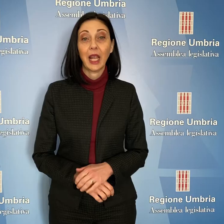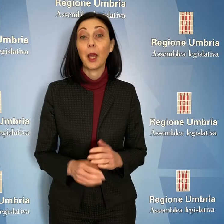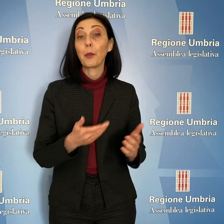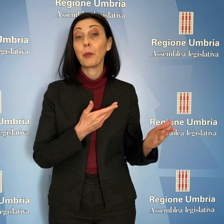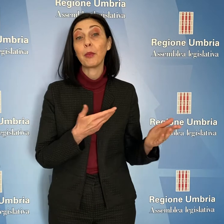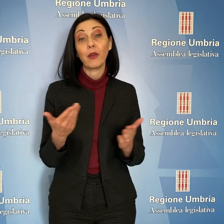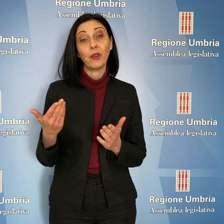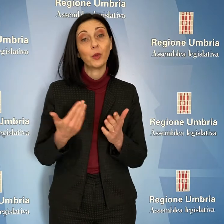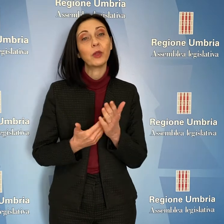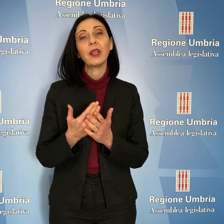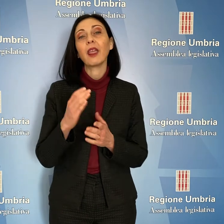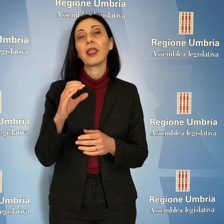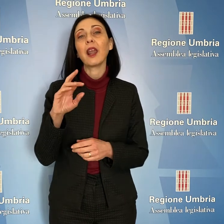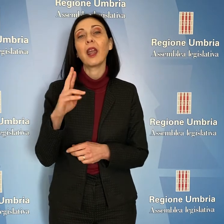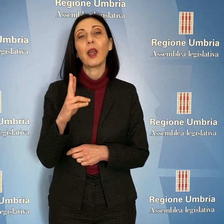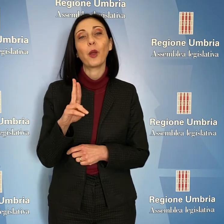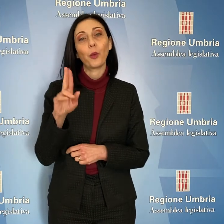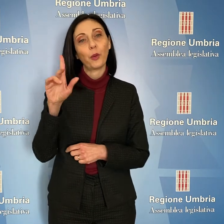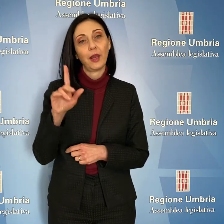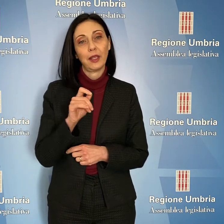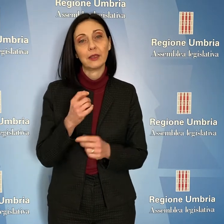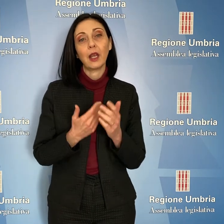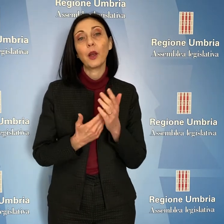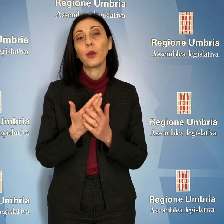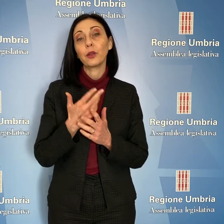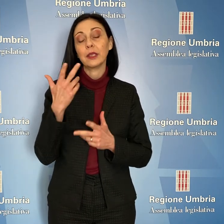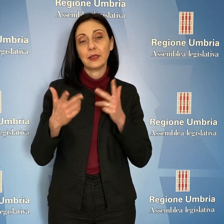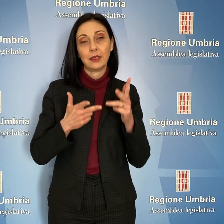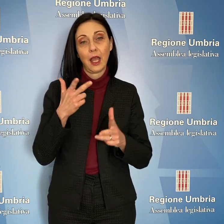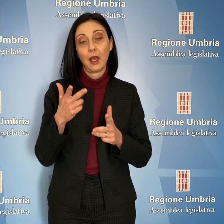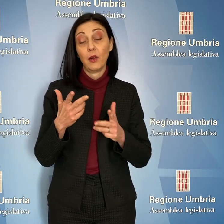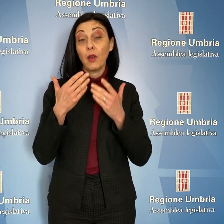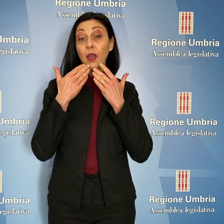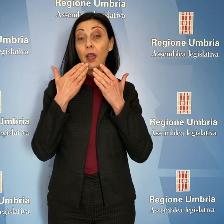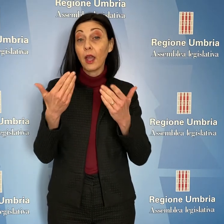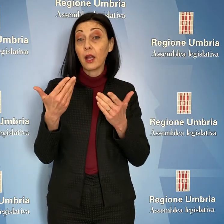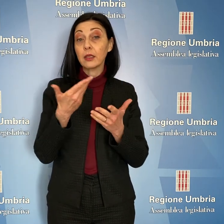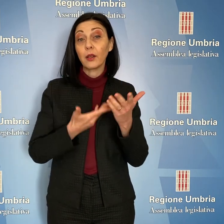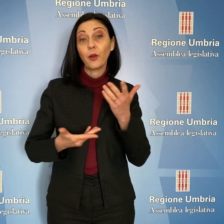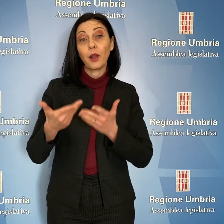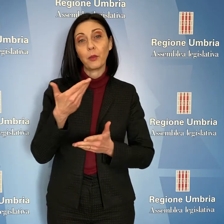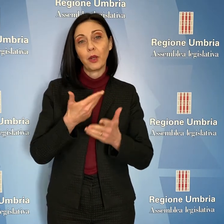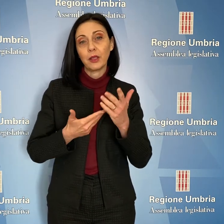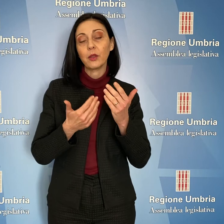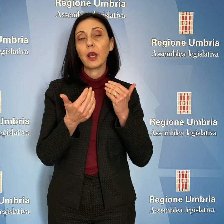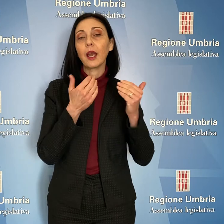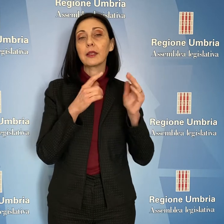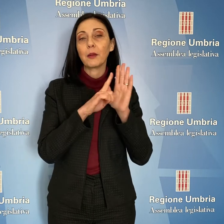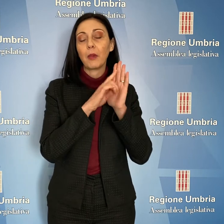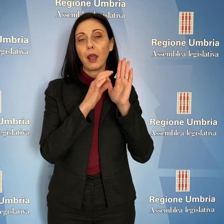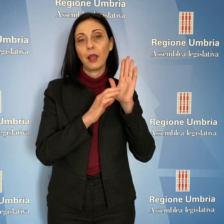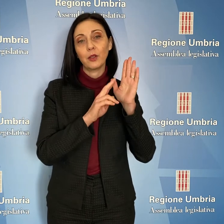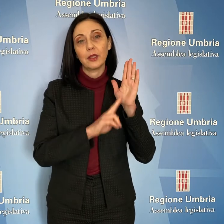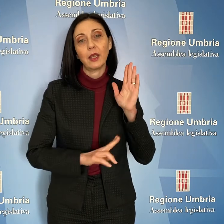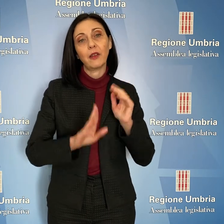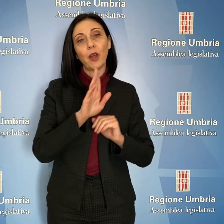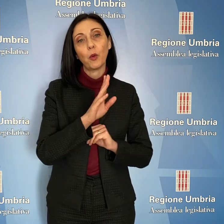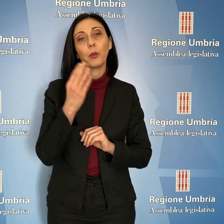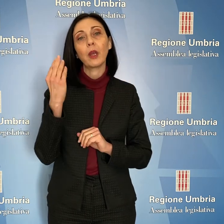Benvenuti a Telecrullis, il notiziario nella lingua dei segni, frutto della collaborazione tra l'Assemblea legislativa dell'Umbria e l'ente